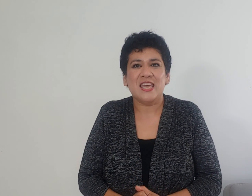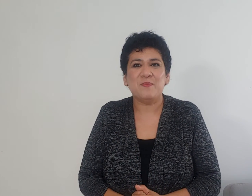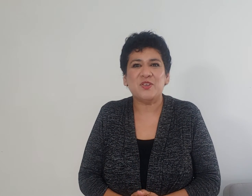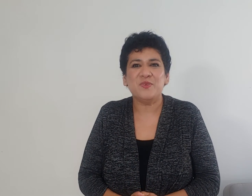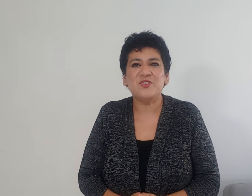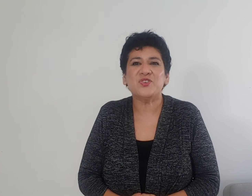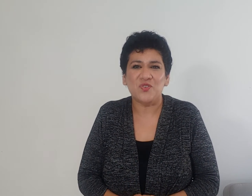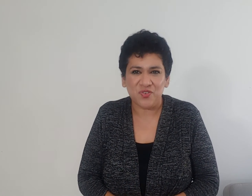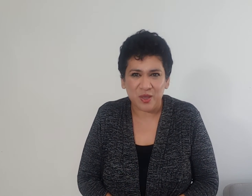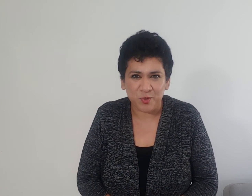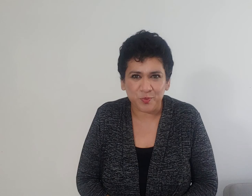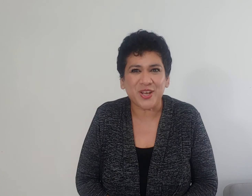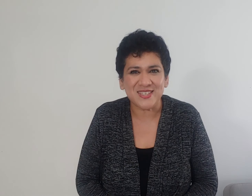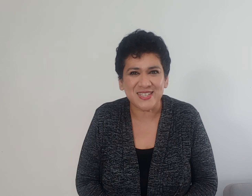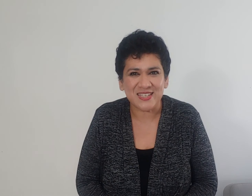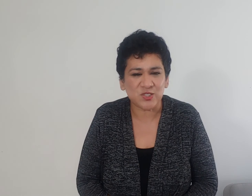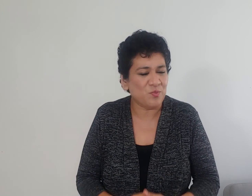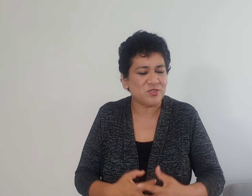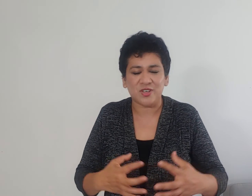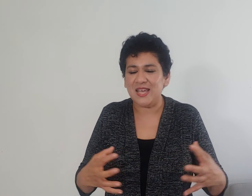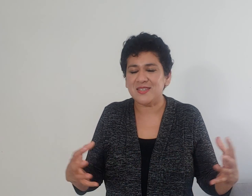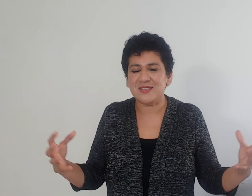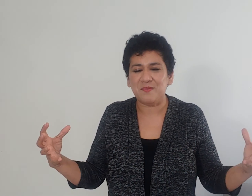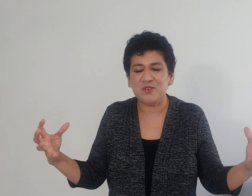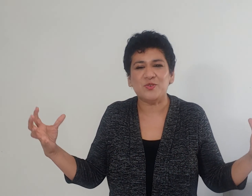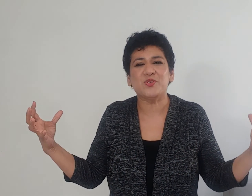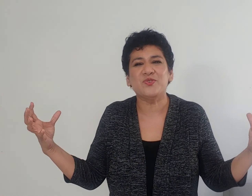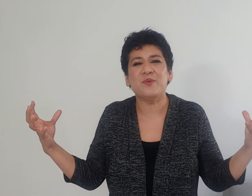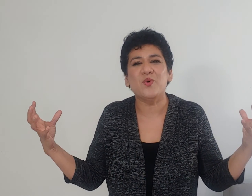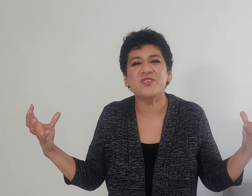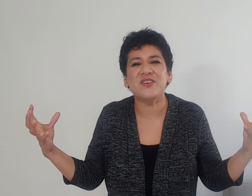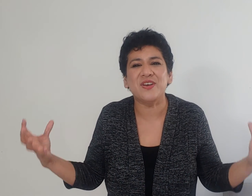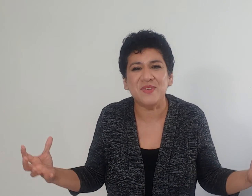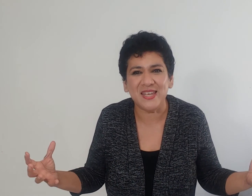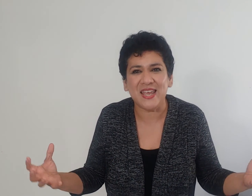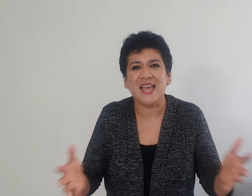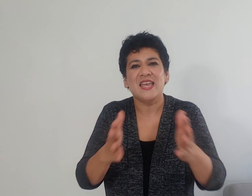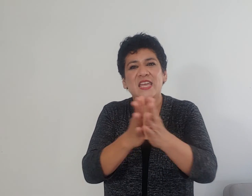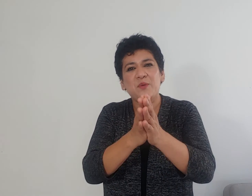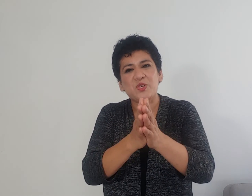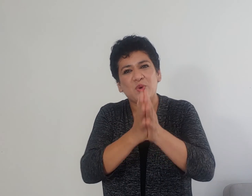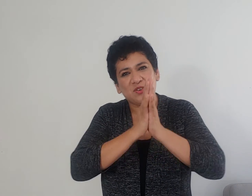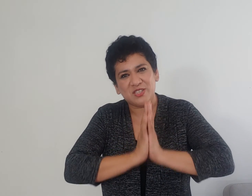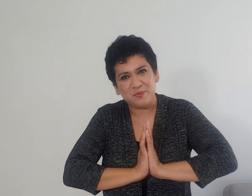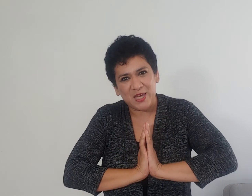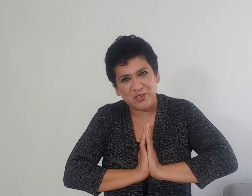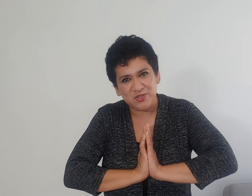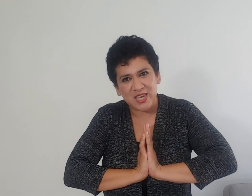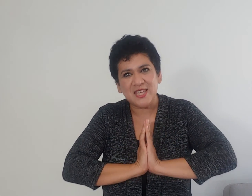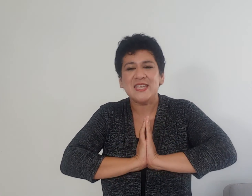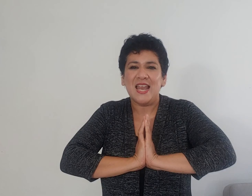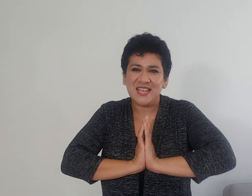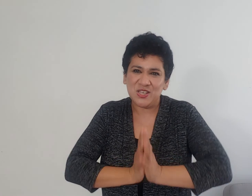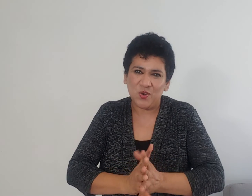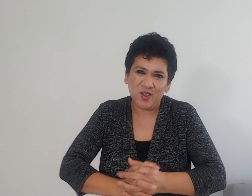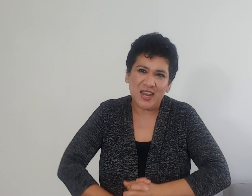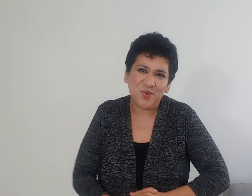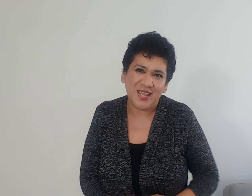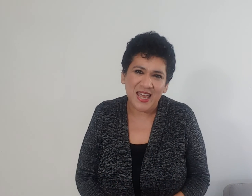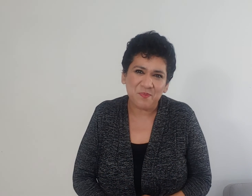Hermanos míos, confiemos, porque así es. Somos grandes hermanos, somos una hermosa familia. Y pues bueno, se despide de ustedes. La psicóloga Laura Aguilar